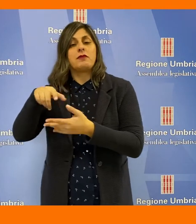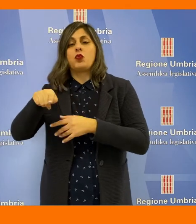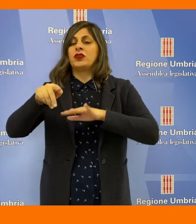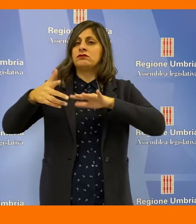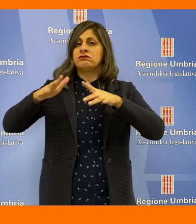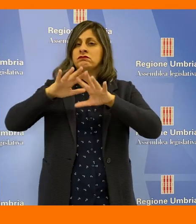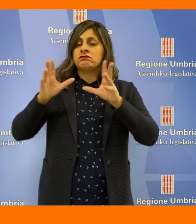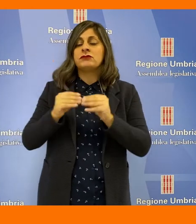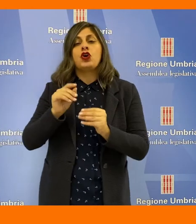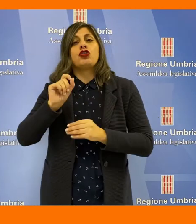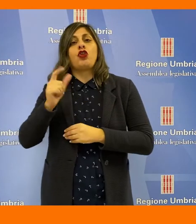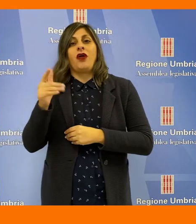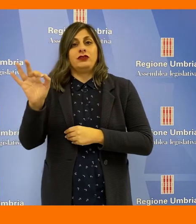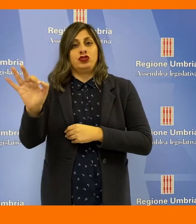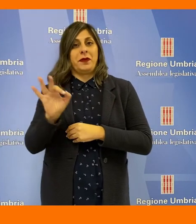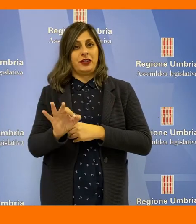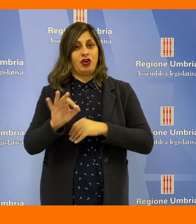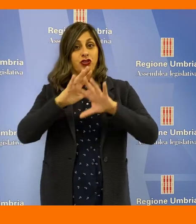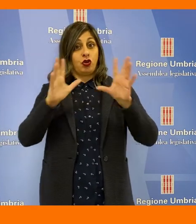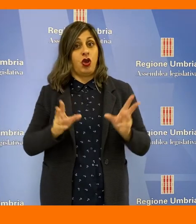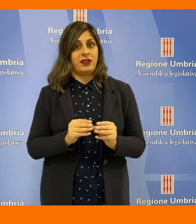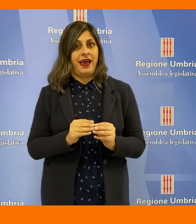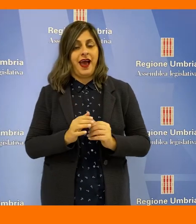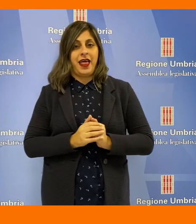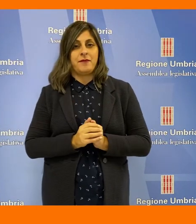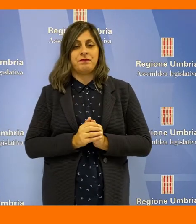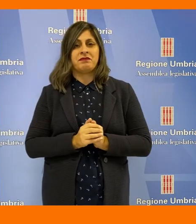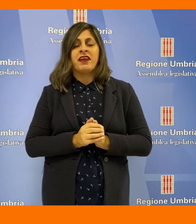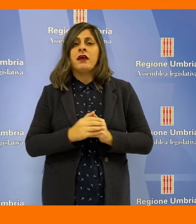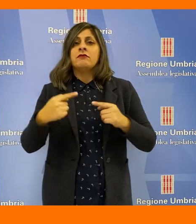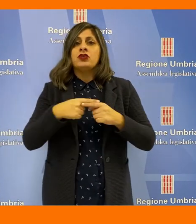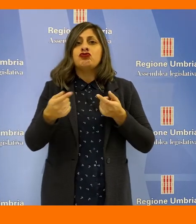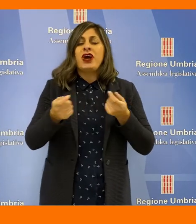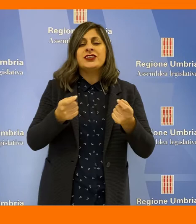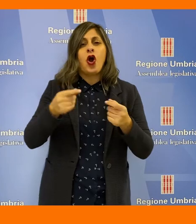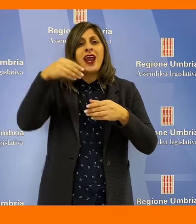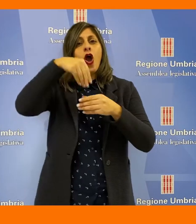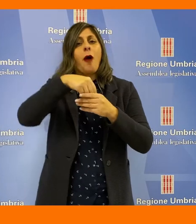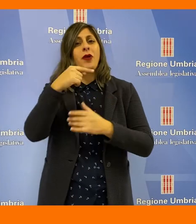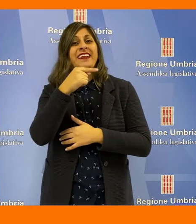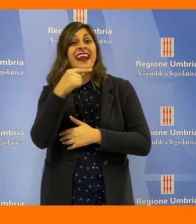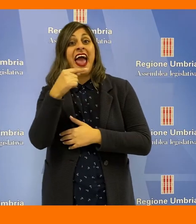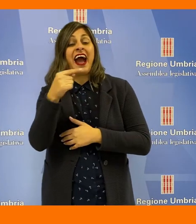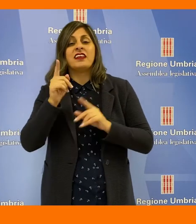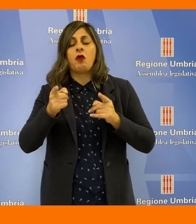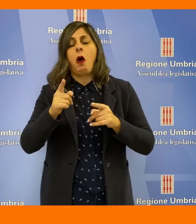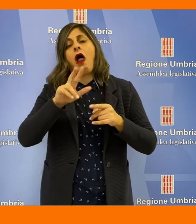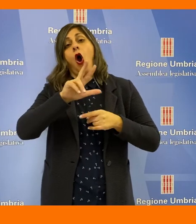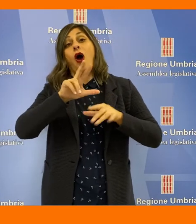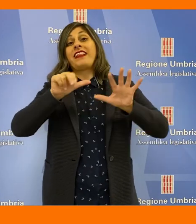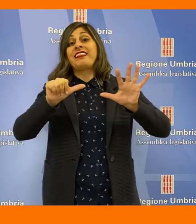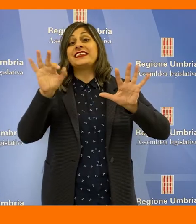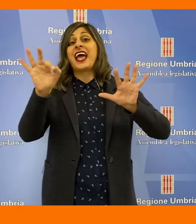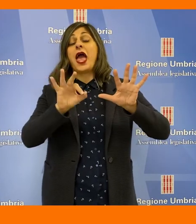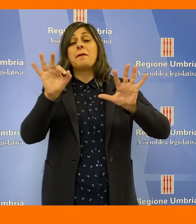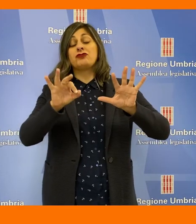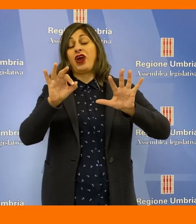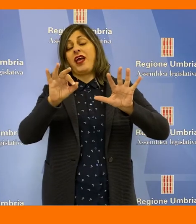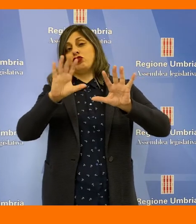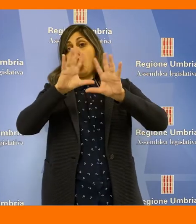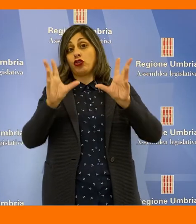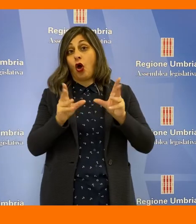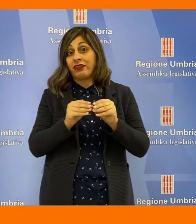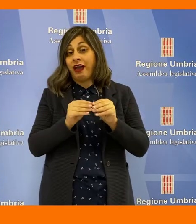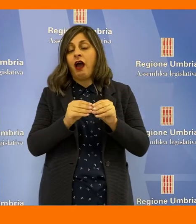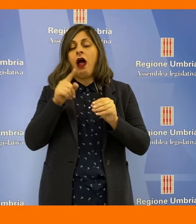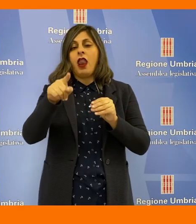pesa circa per il 12%. I componenti negativi della gestione sono costituiti per l'86% del